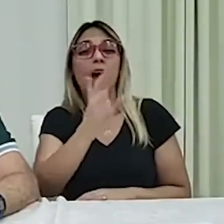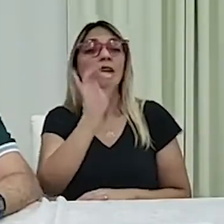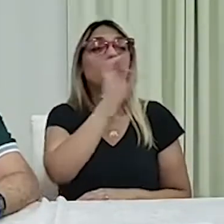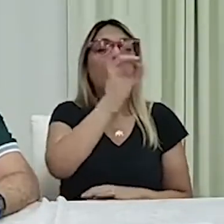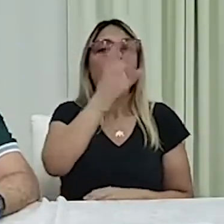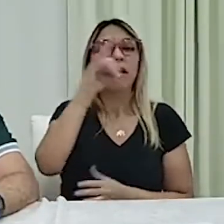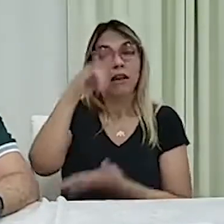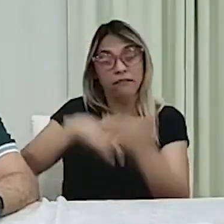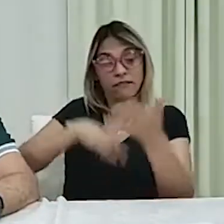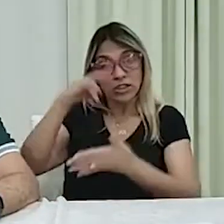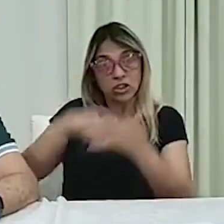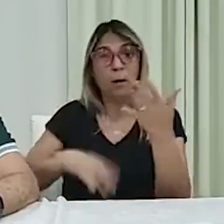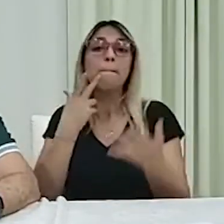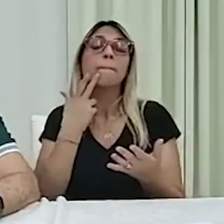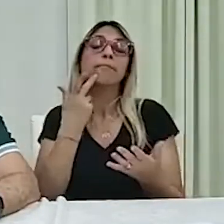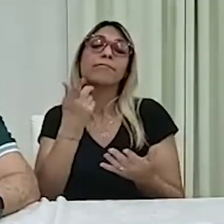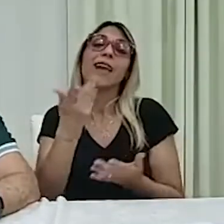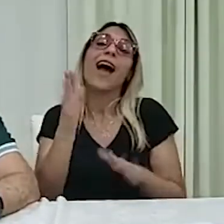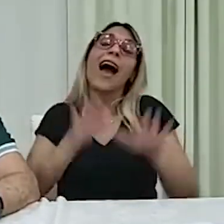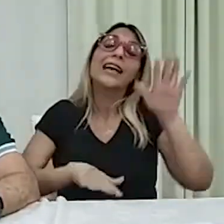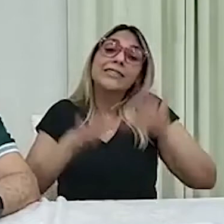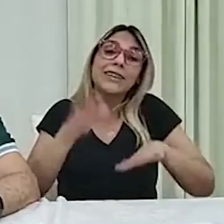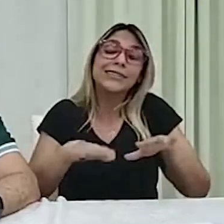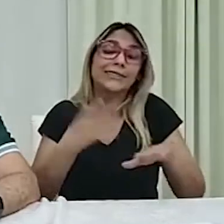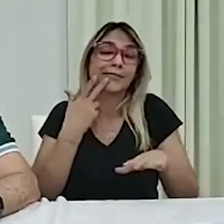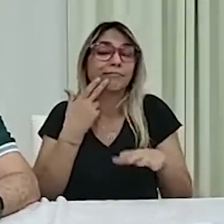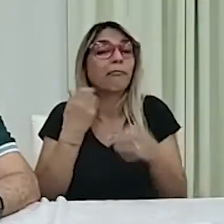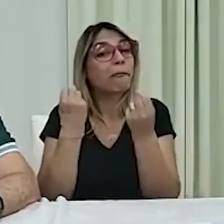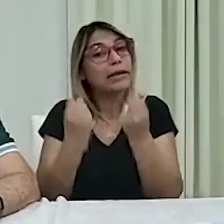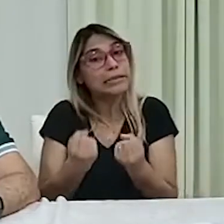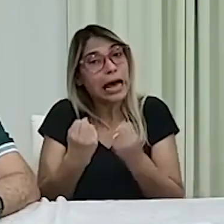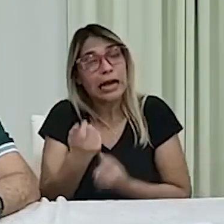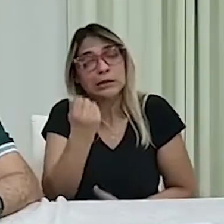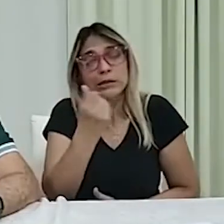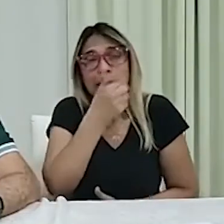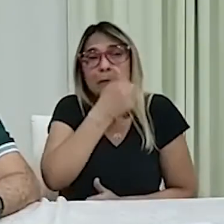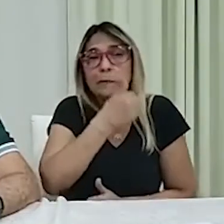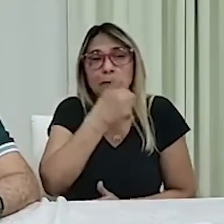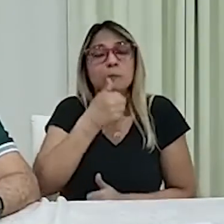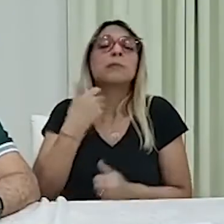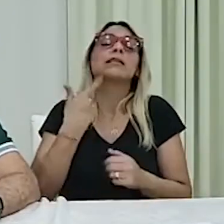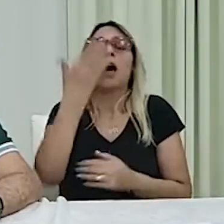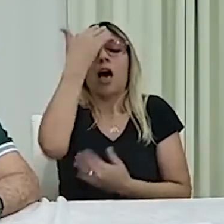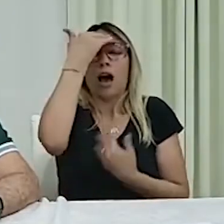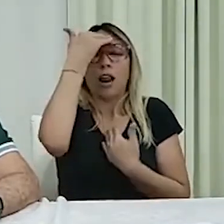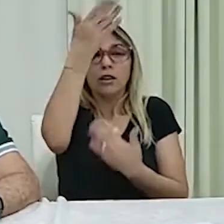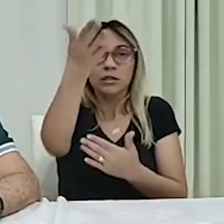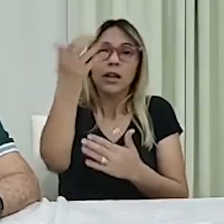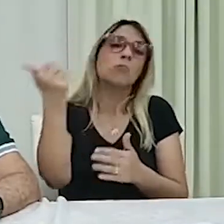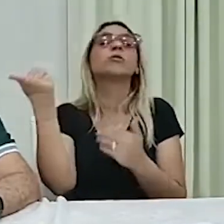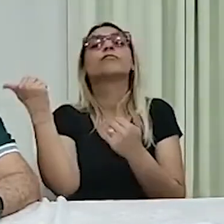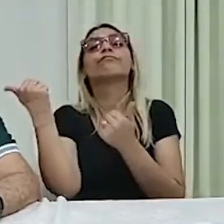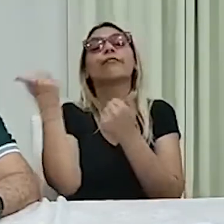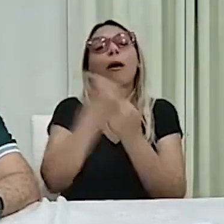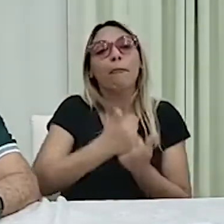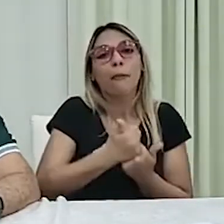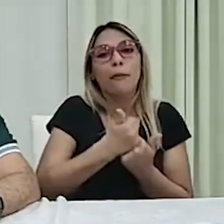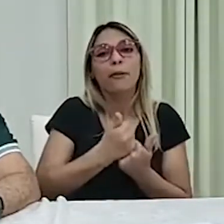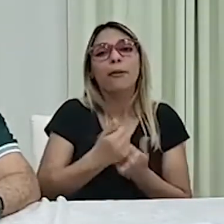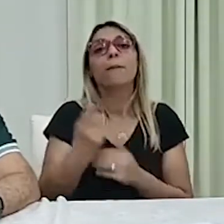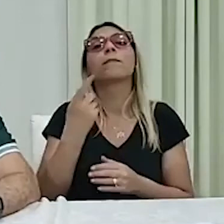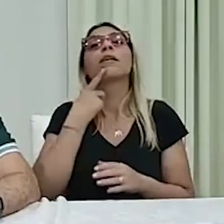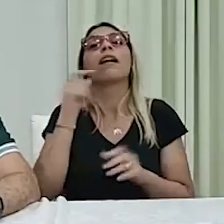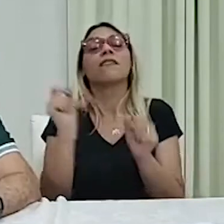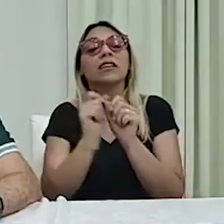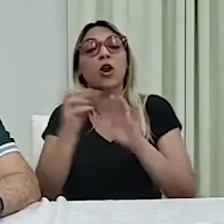ficha. Pesa muito para quem está na ponta da linha, mas a agradece o apoio de vocês. É a colaboração para fazermos um